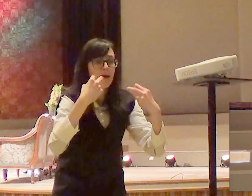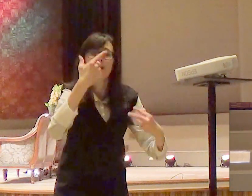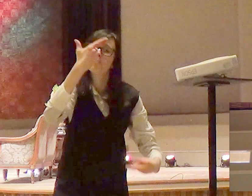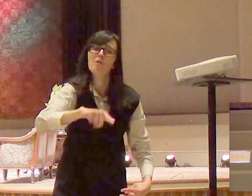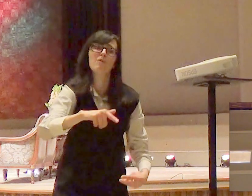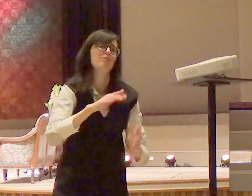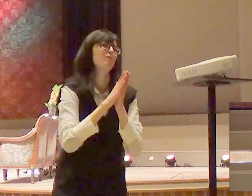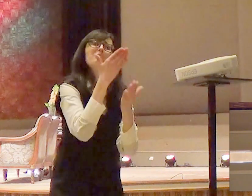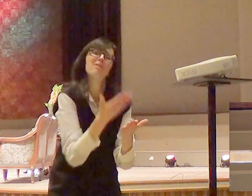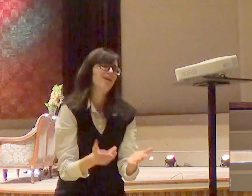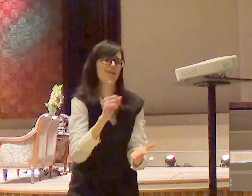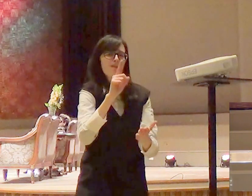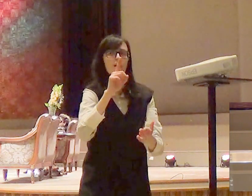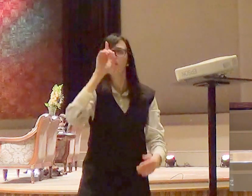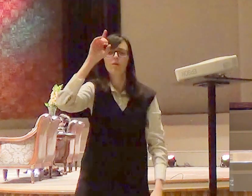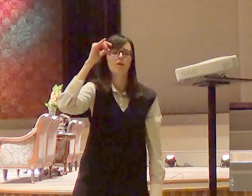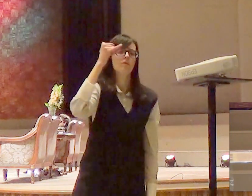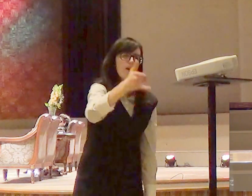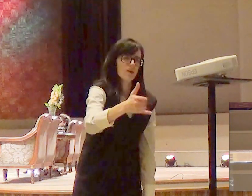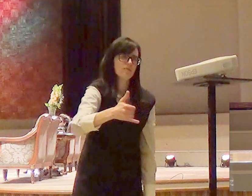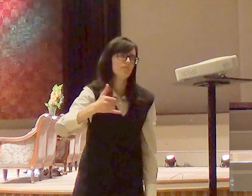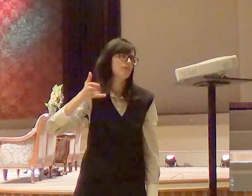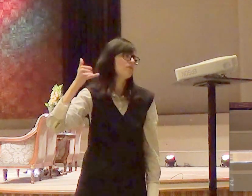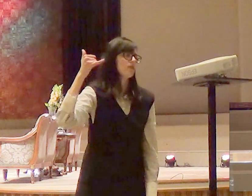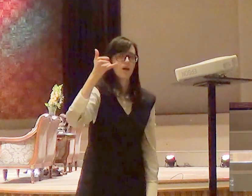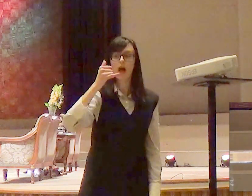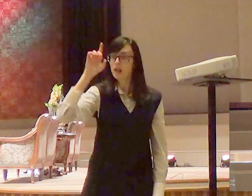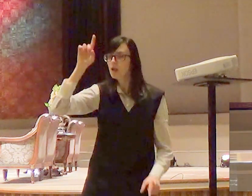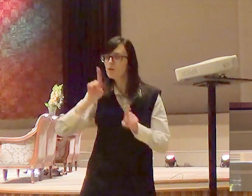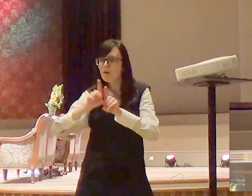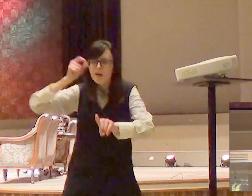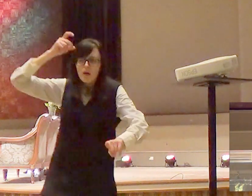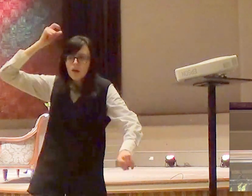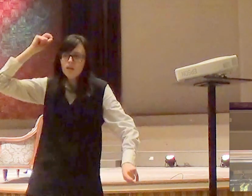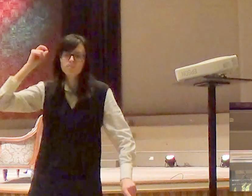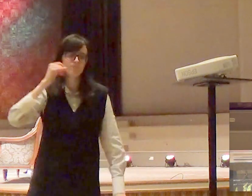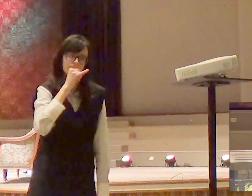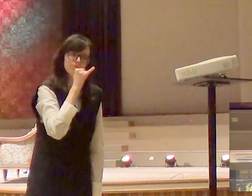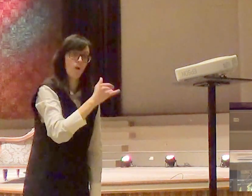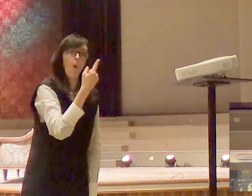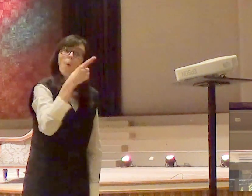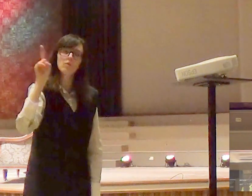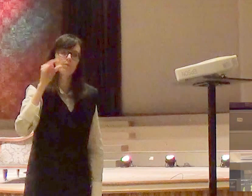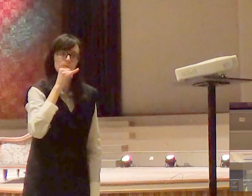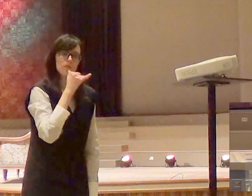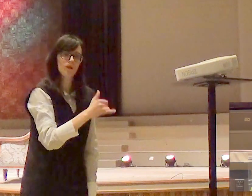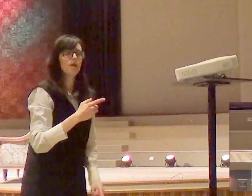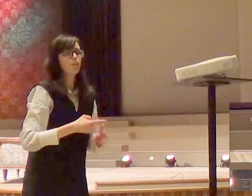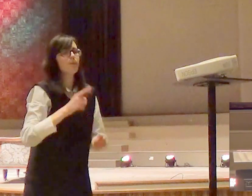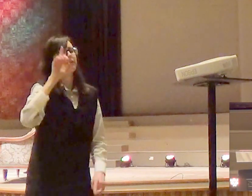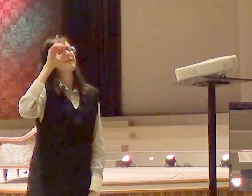oportunidade e olha só o último apelo que é feito e é interessante que Deus sabia que os 250